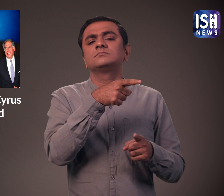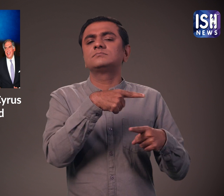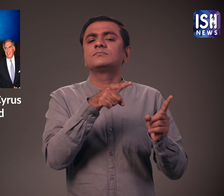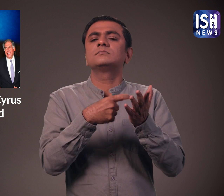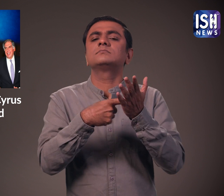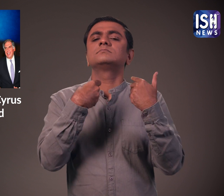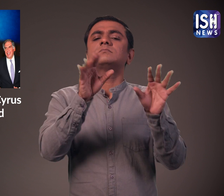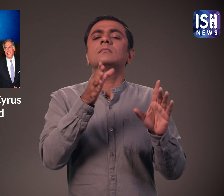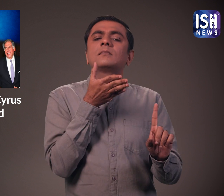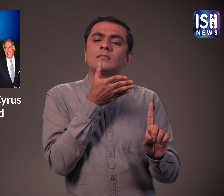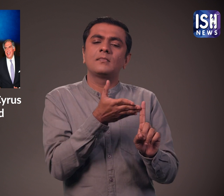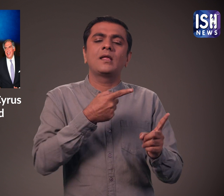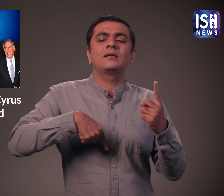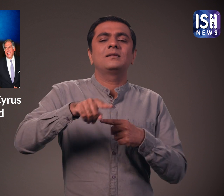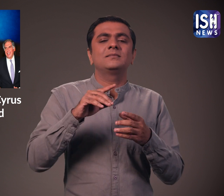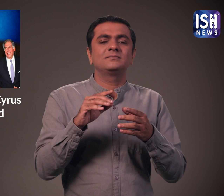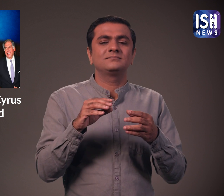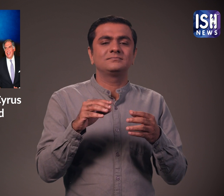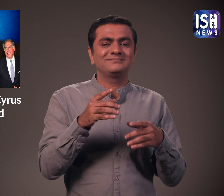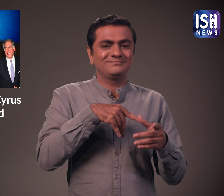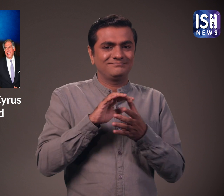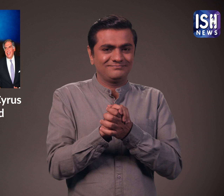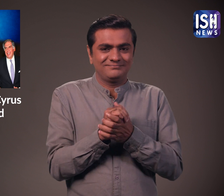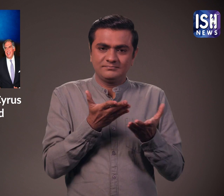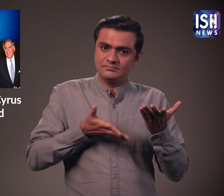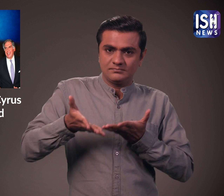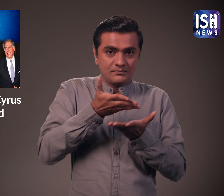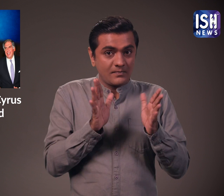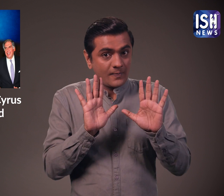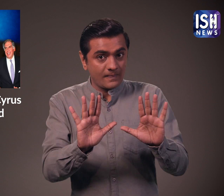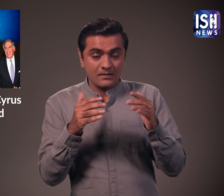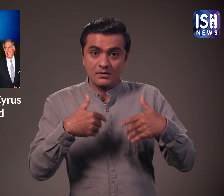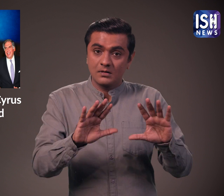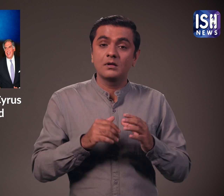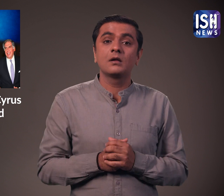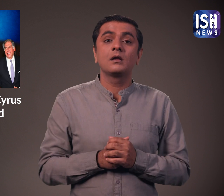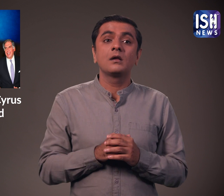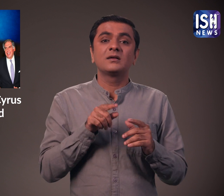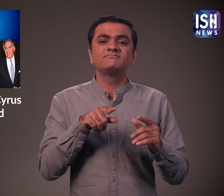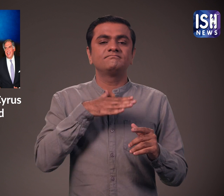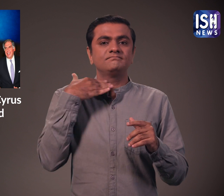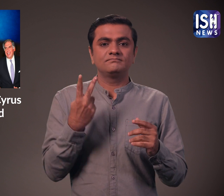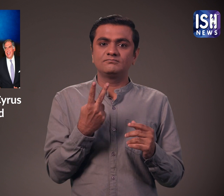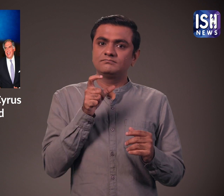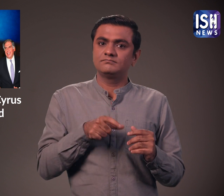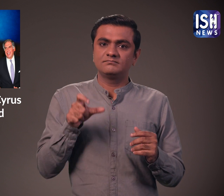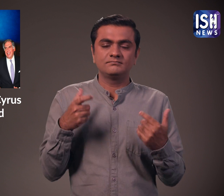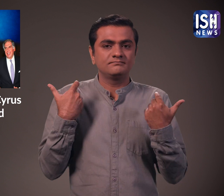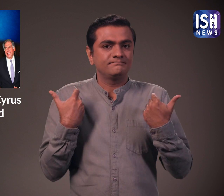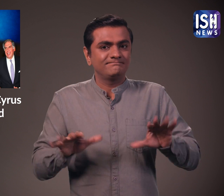उन्होंने टाटा समुओं को भी मिस्त्री के साथ छोड़ दिया क्योंकि वे करीबी दोस्त थे। मौतों